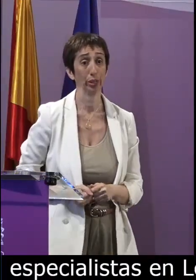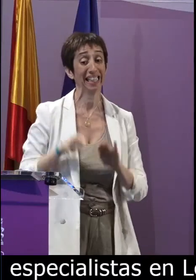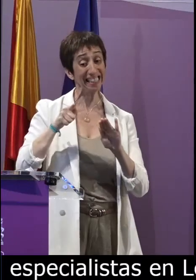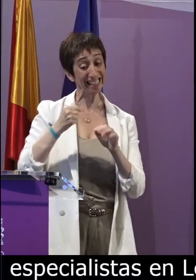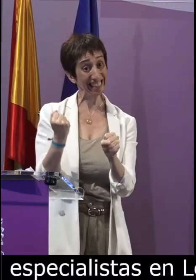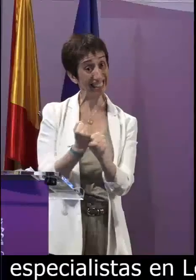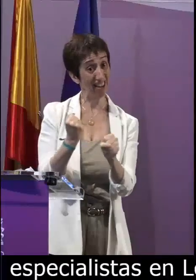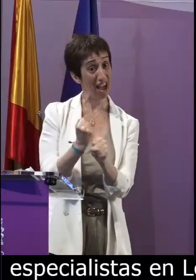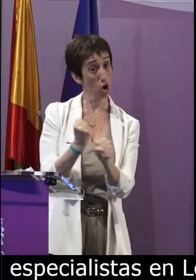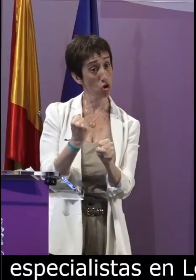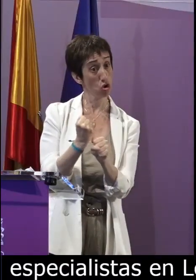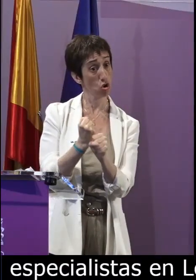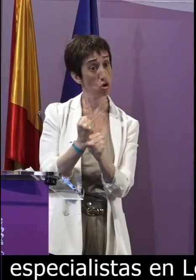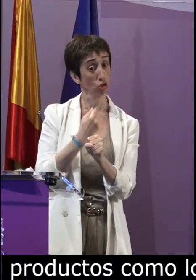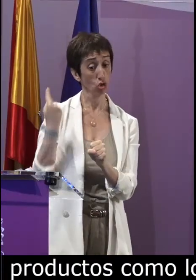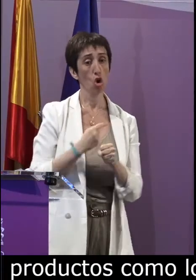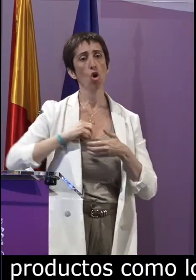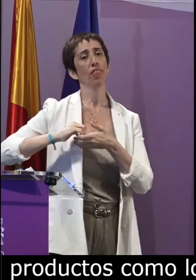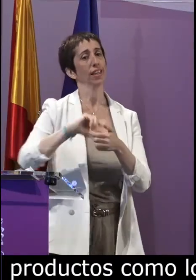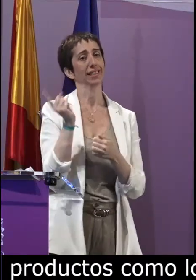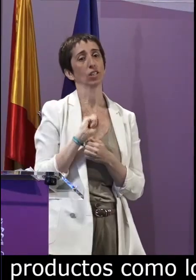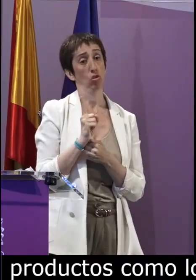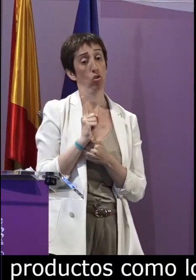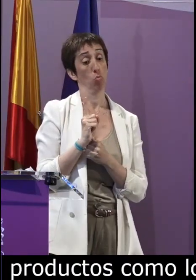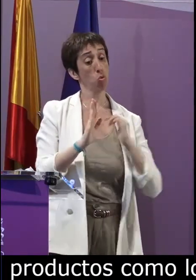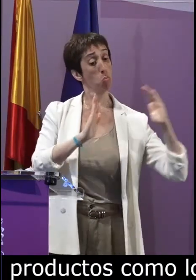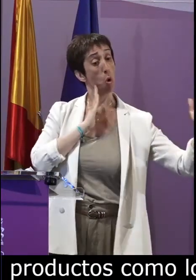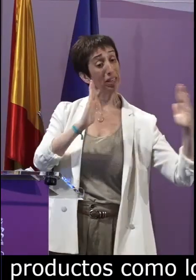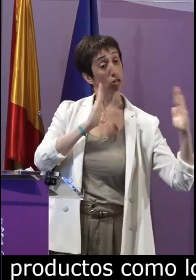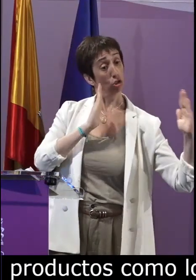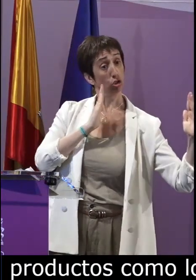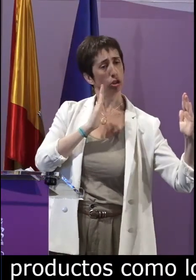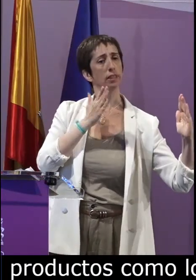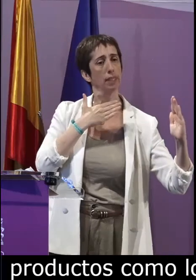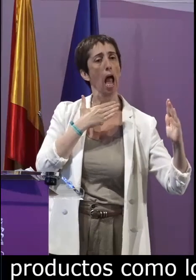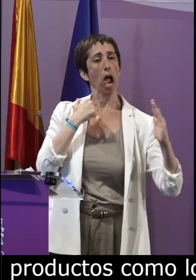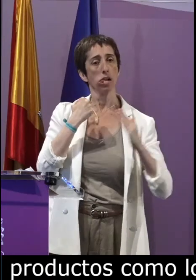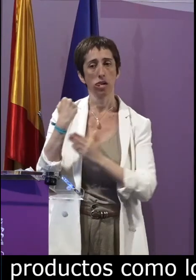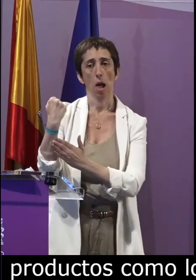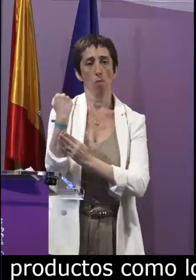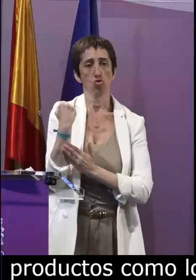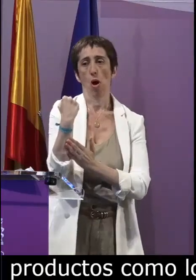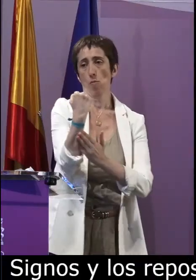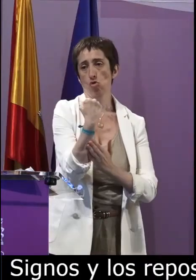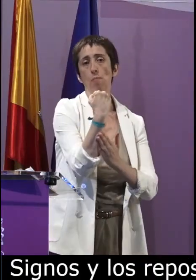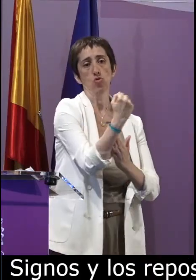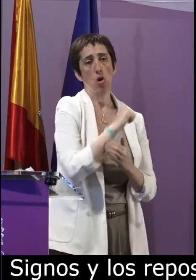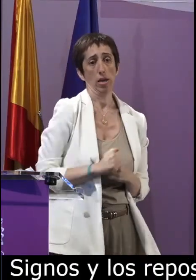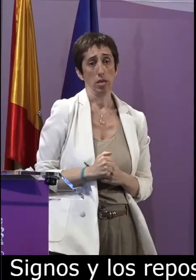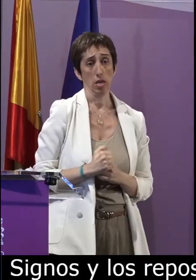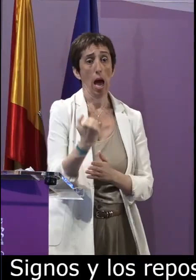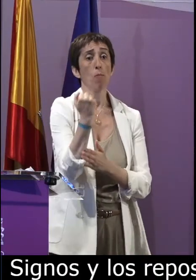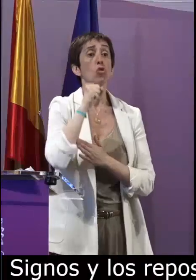los repositorios lexicográficos no podríamos haberlo hecho solos la confederación